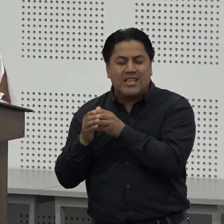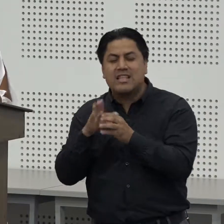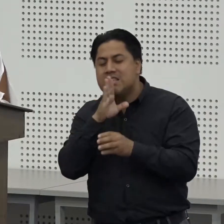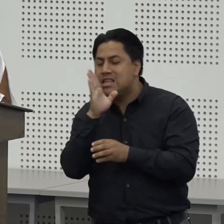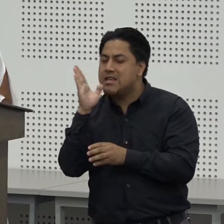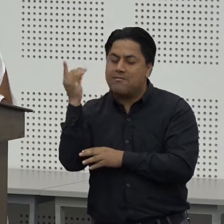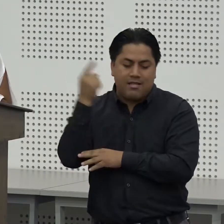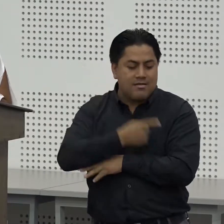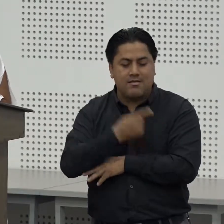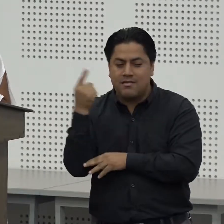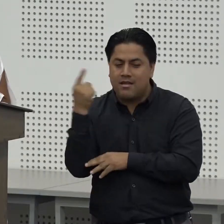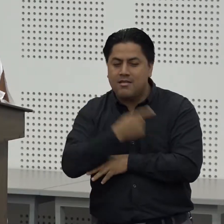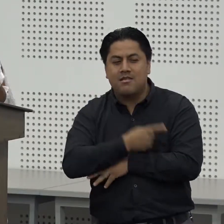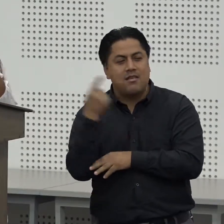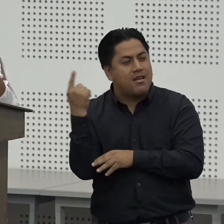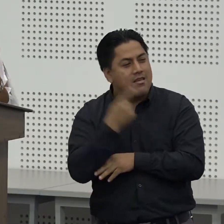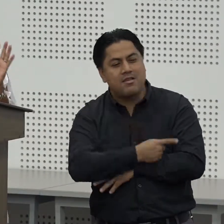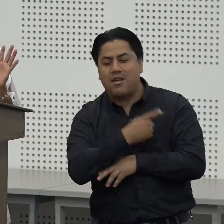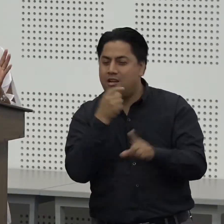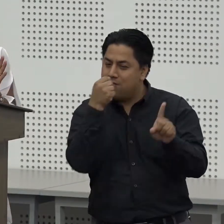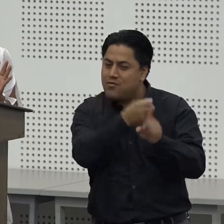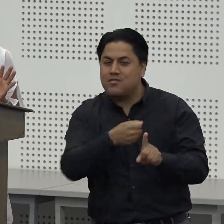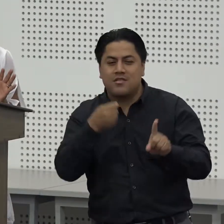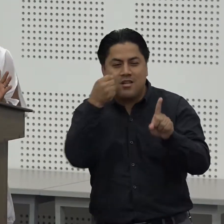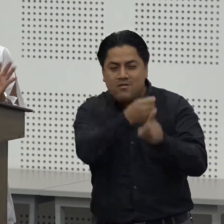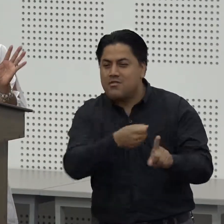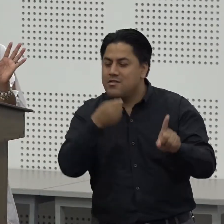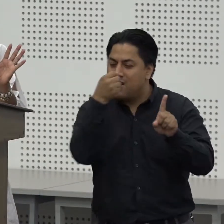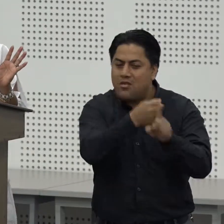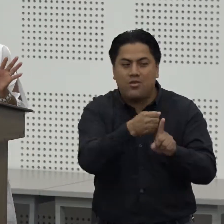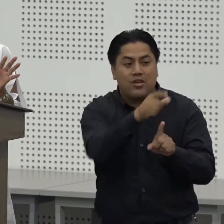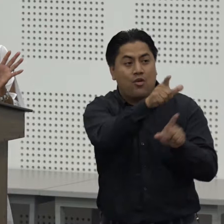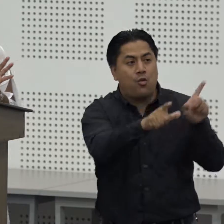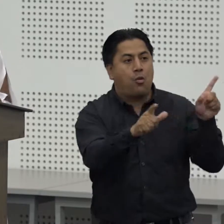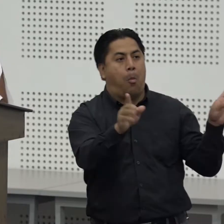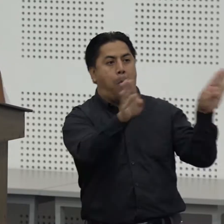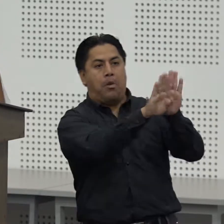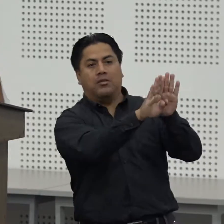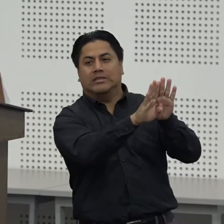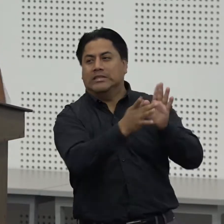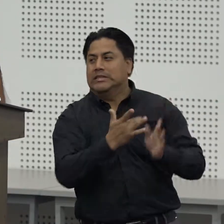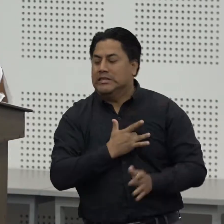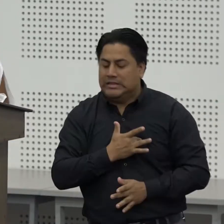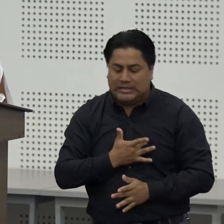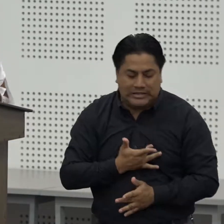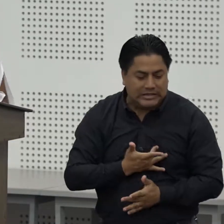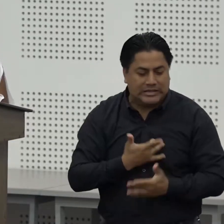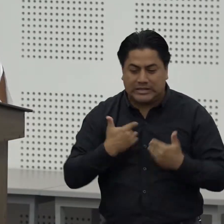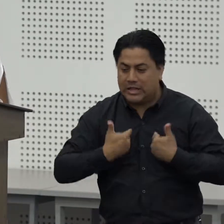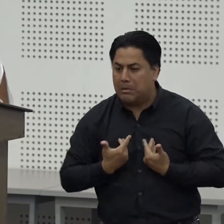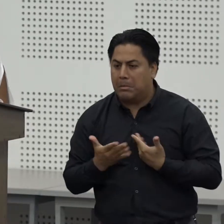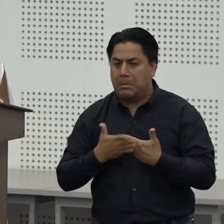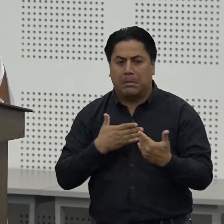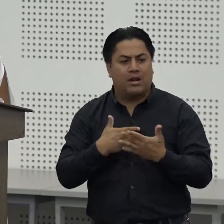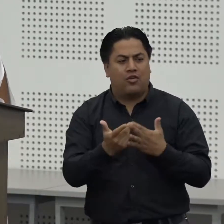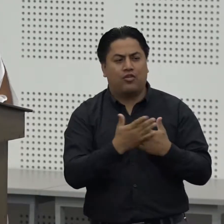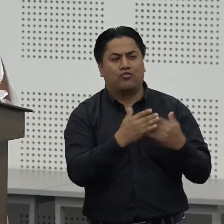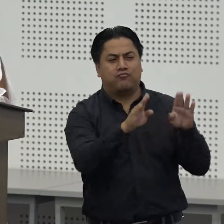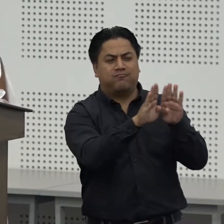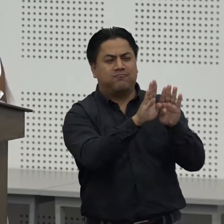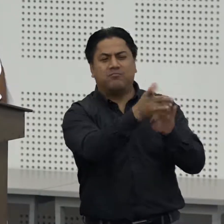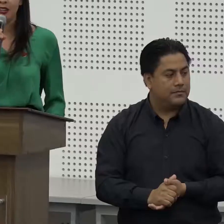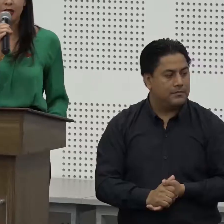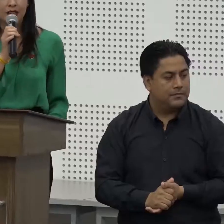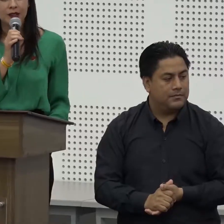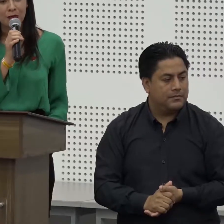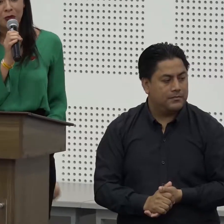días tocándole la puerta a veces pensábamos seguro que nos recibe porque ya estará cansado de vernos pero nunca se negó él siempre